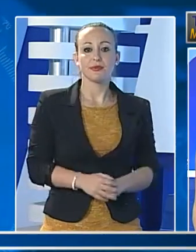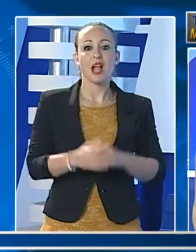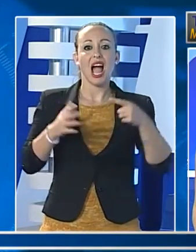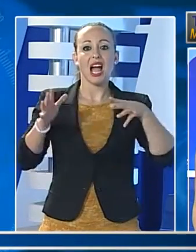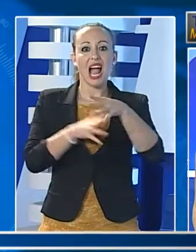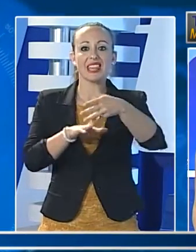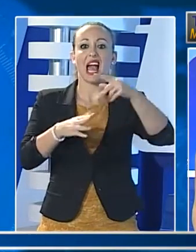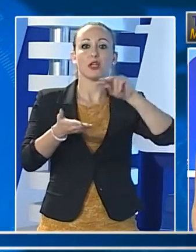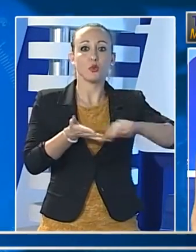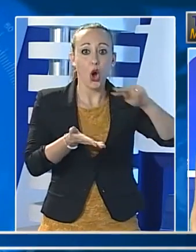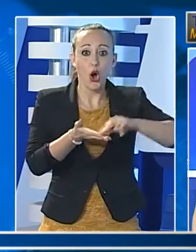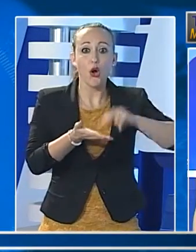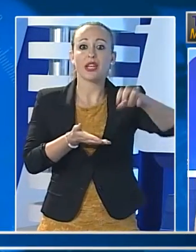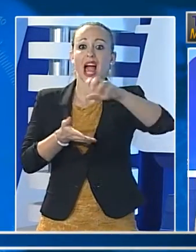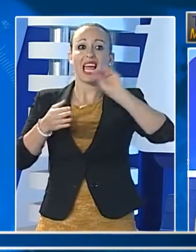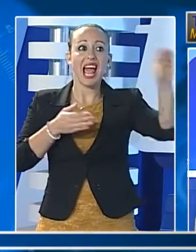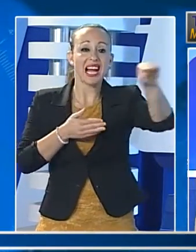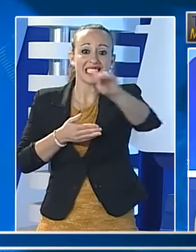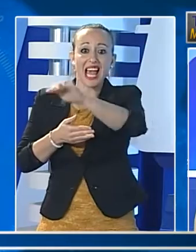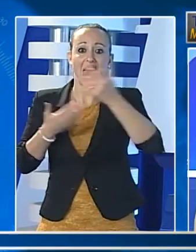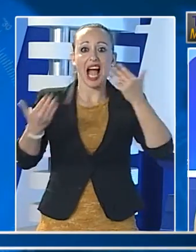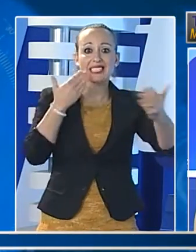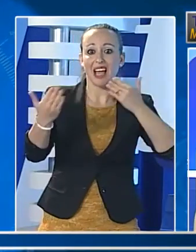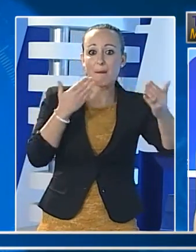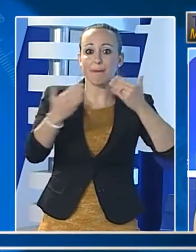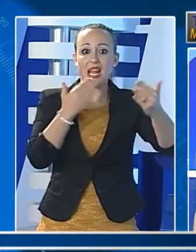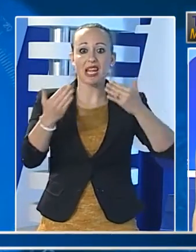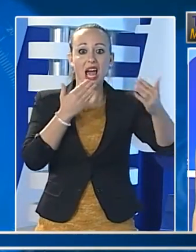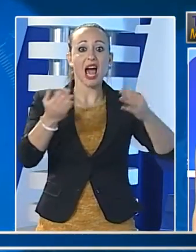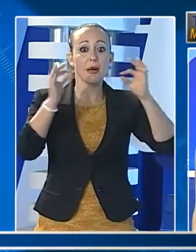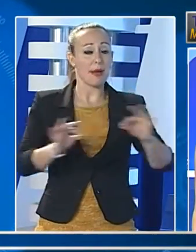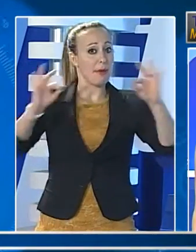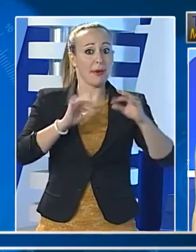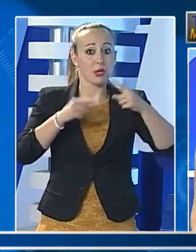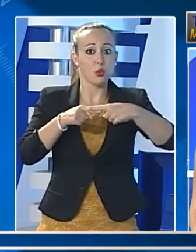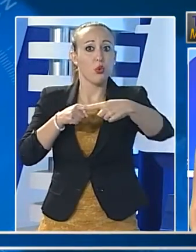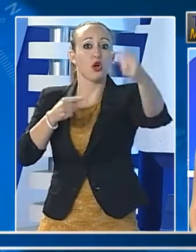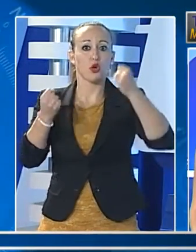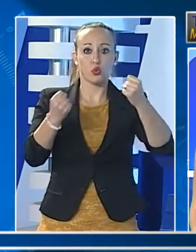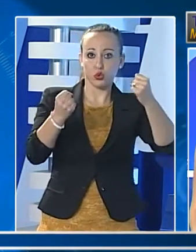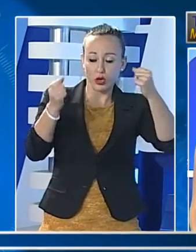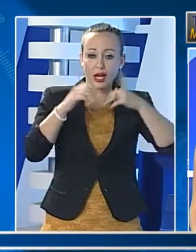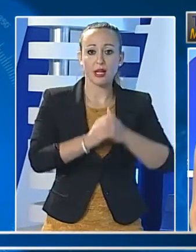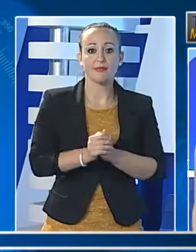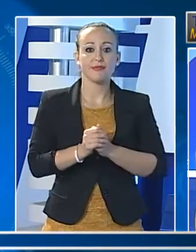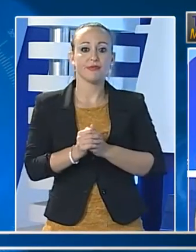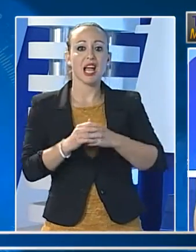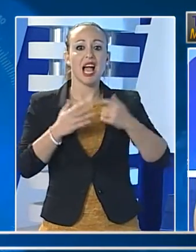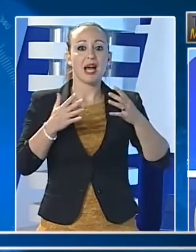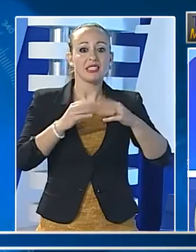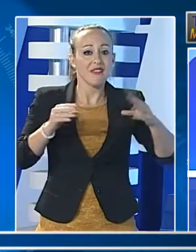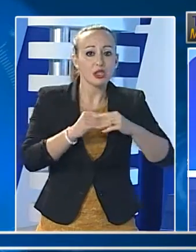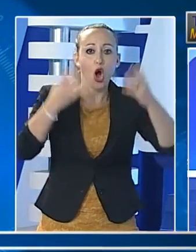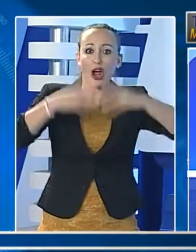migranti soccorsi nei giorni scorsi a largo della Libia. Una nave spagnola aveva recuperato un cadavere